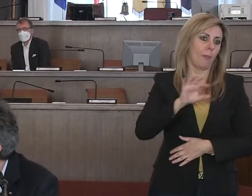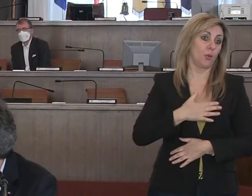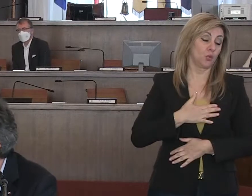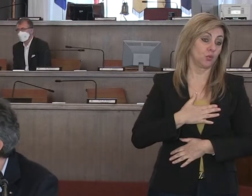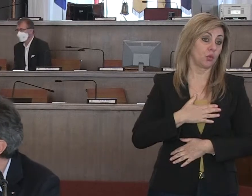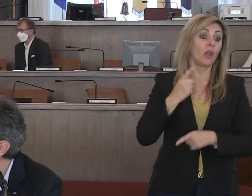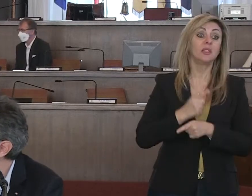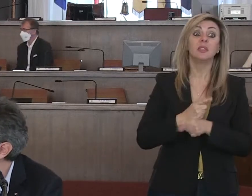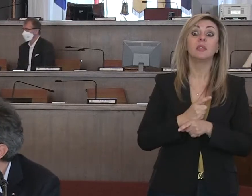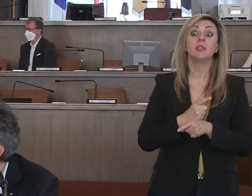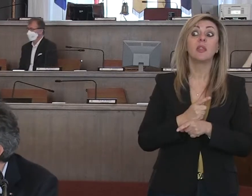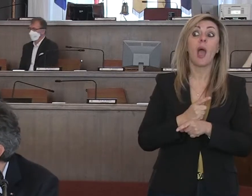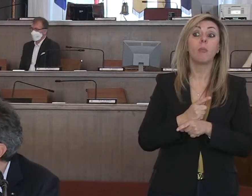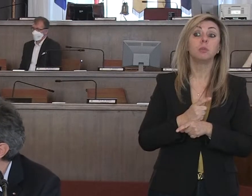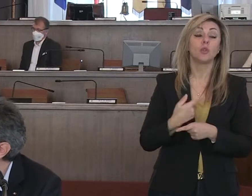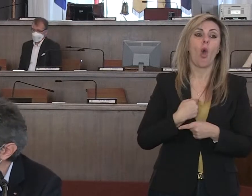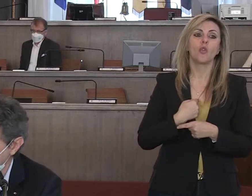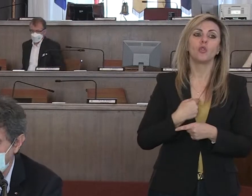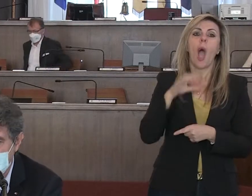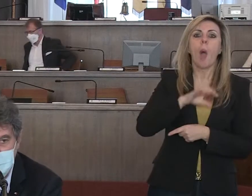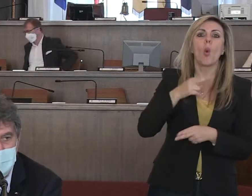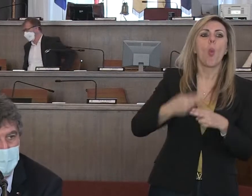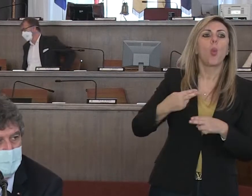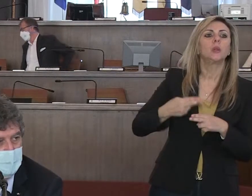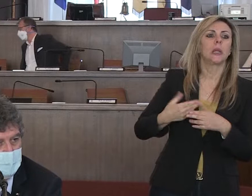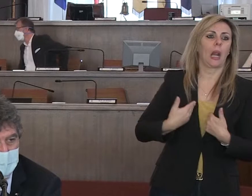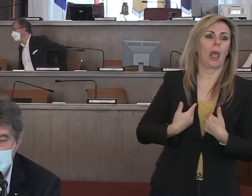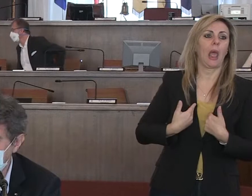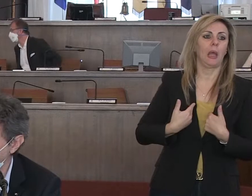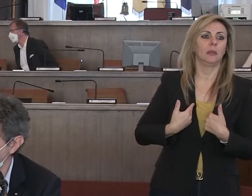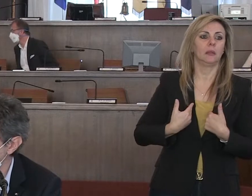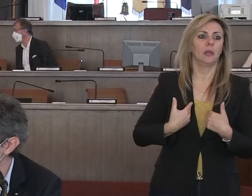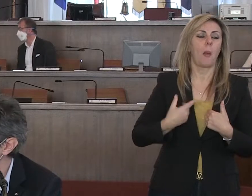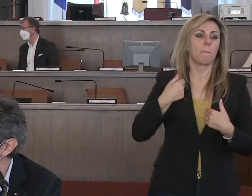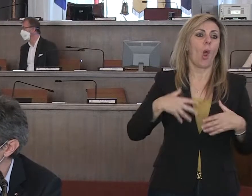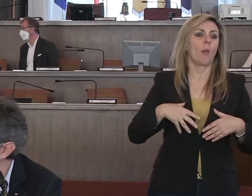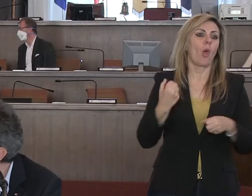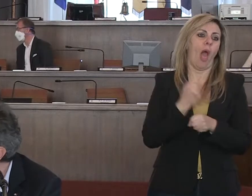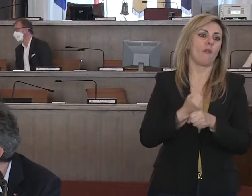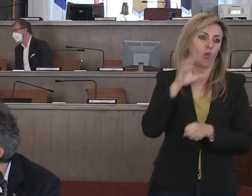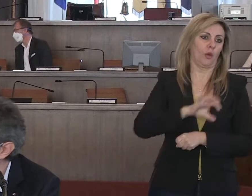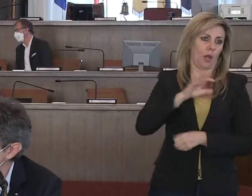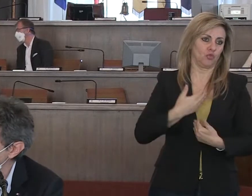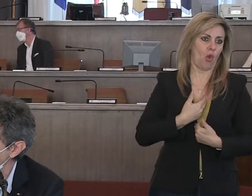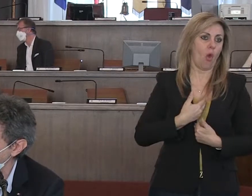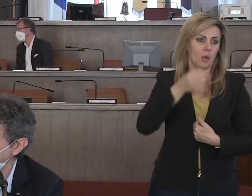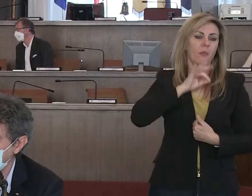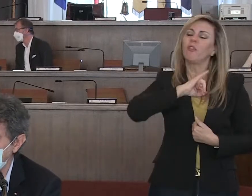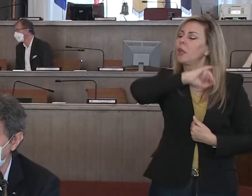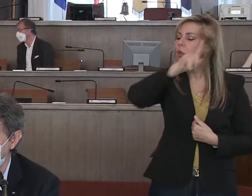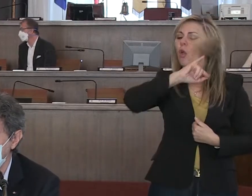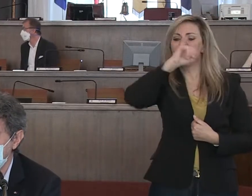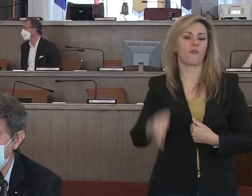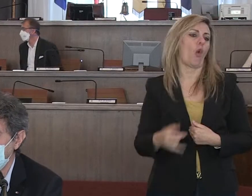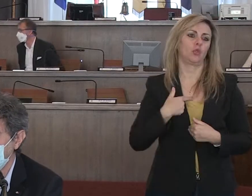fare la sua parte e se è utile un'iniziativa regionale in questo senso lo farà fino in fondo,